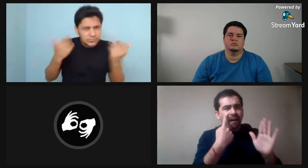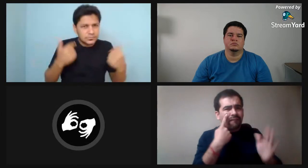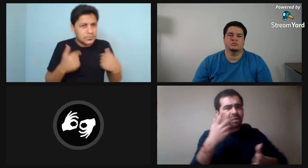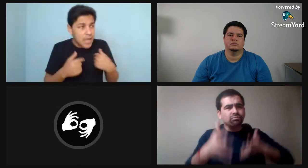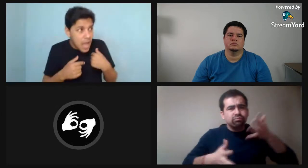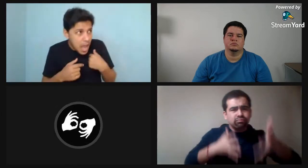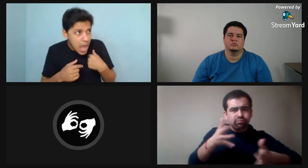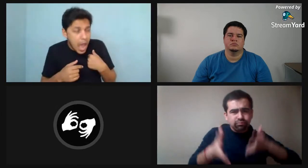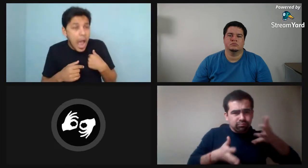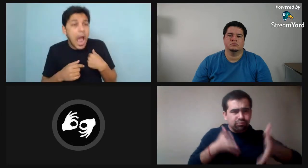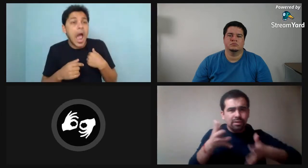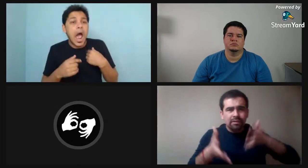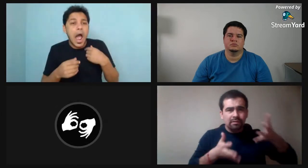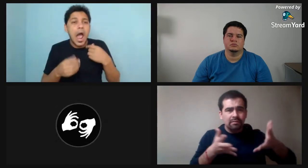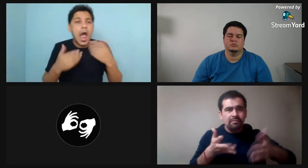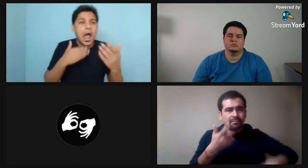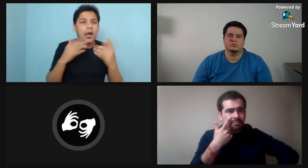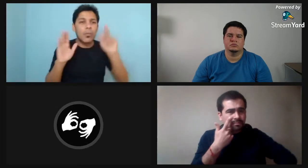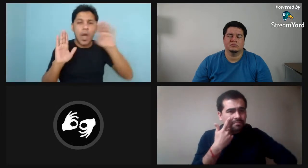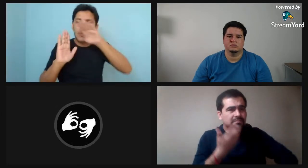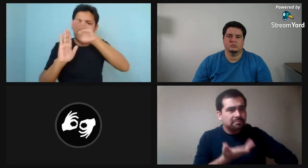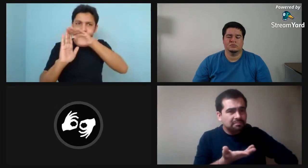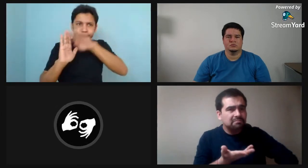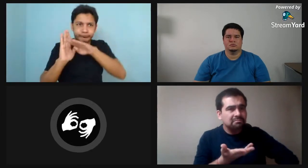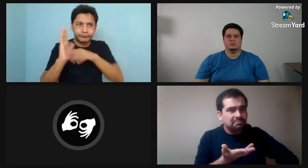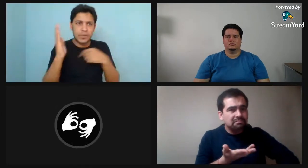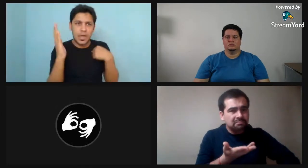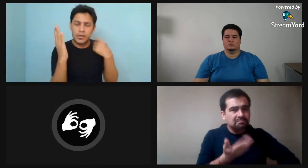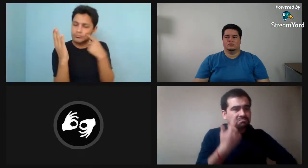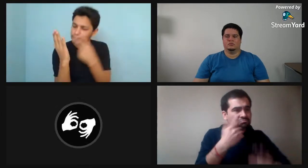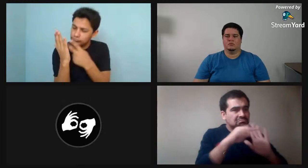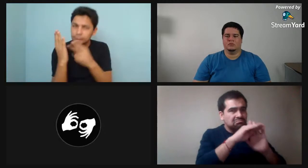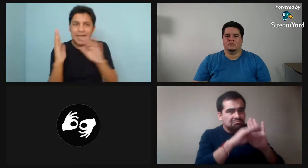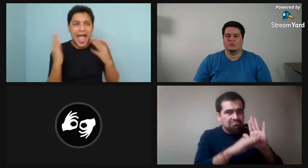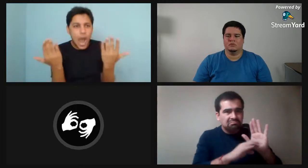tú Ricardo, sí, a ver, tienes que presentarte, tienes que mostrarte. A ver.